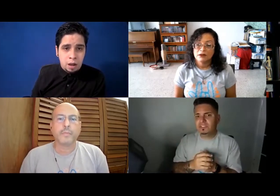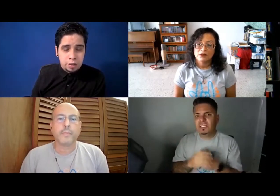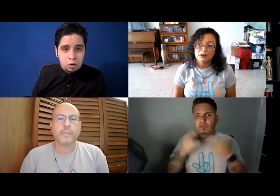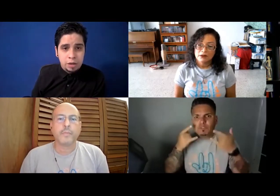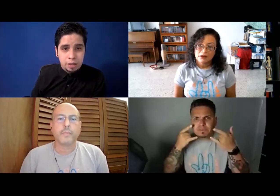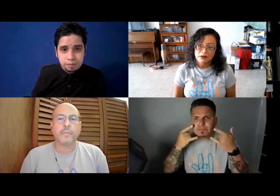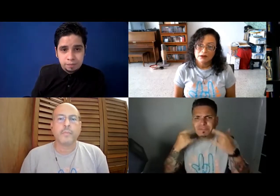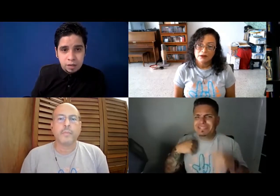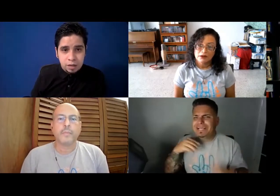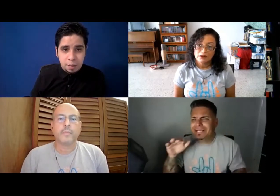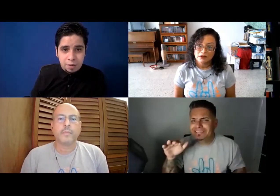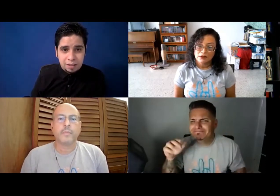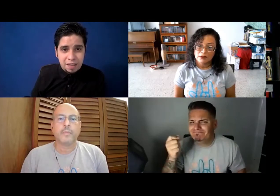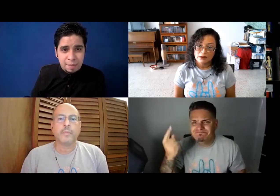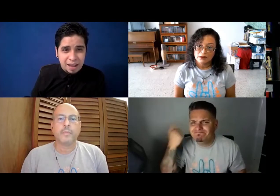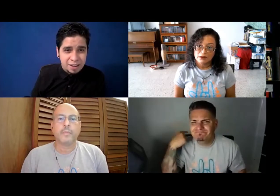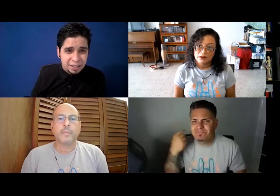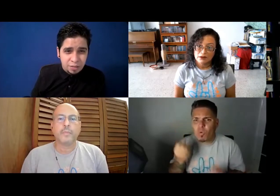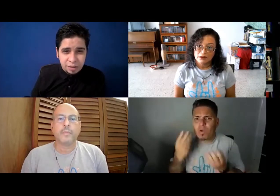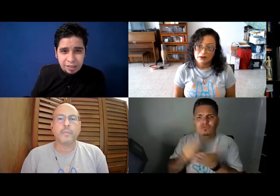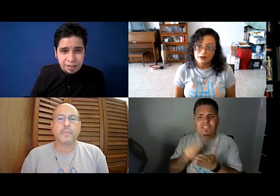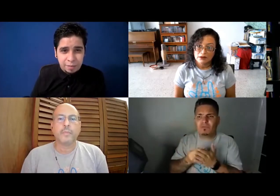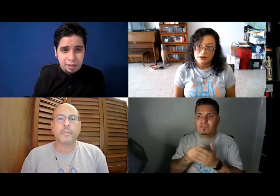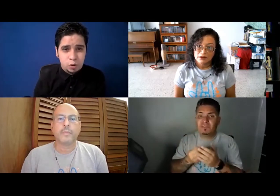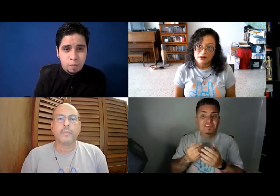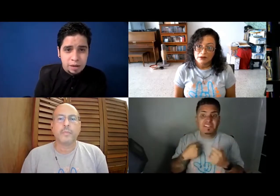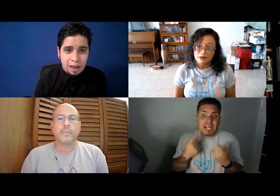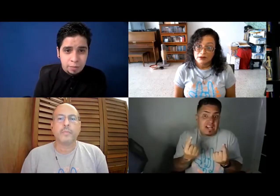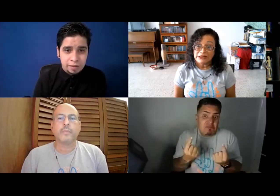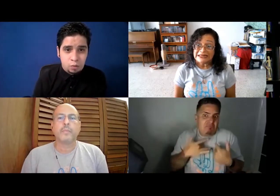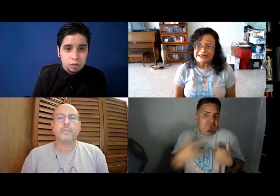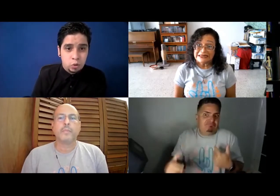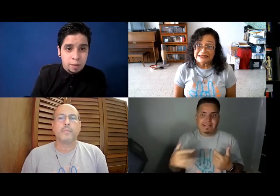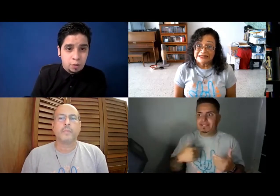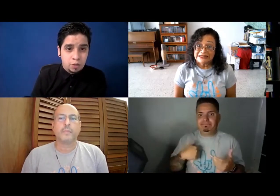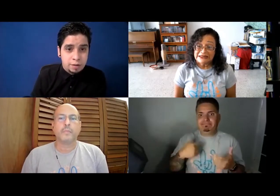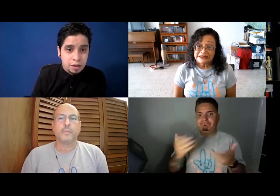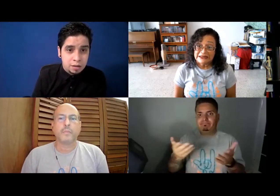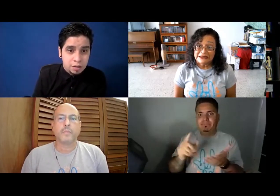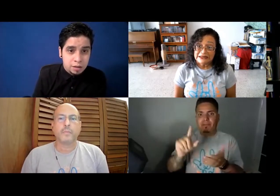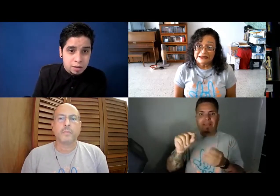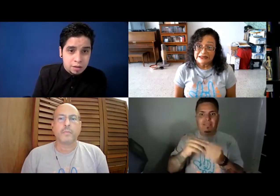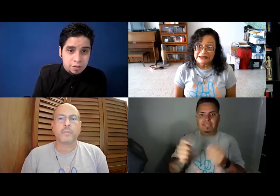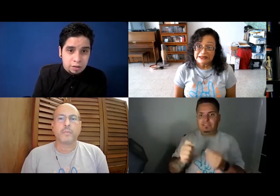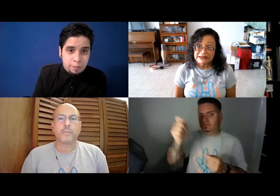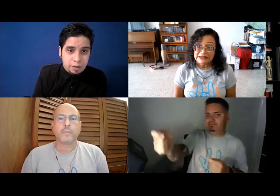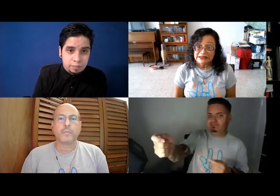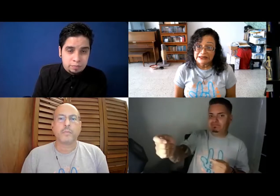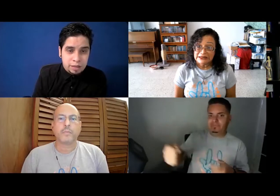ganar comida, y la persona tenía la máscara y yo tratando de entender, se me hacía muy complicado y me decía cuánto es, pero no sabía, y yo antes, pues, le di